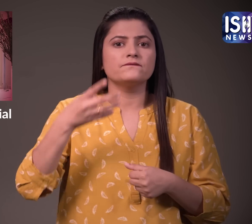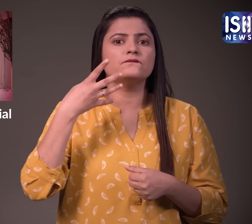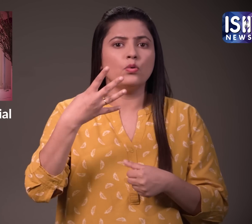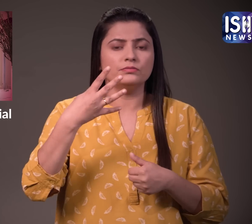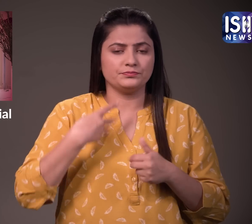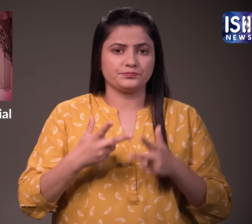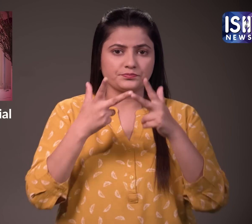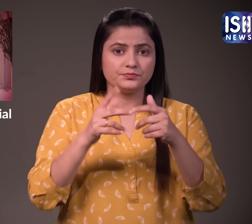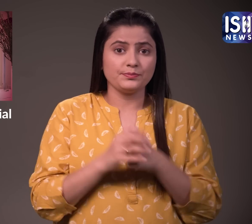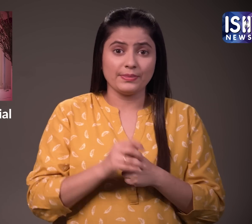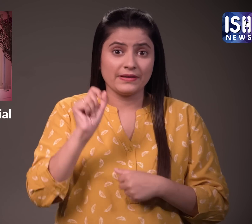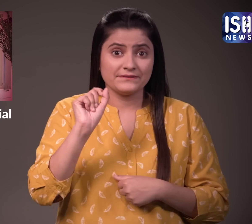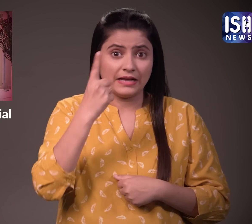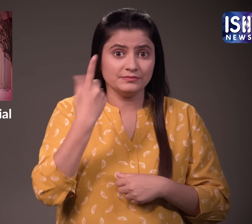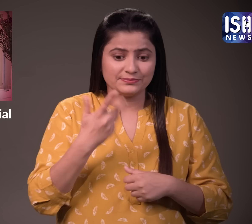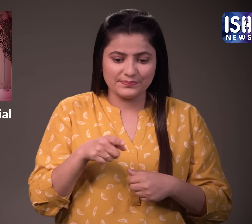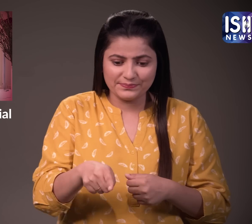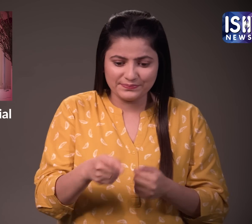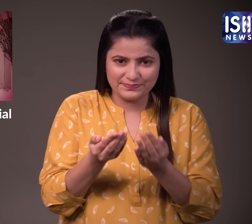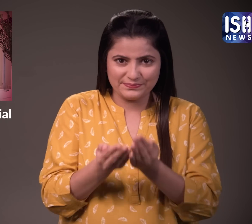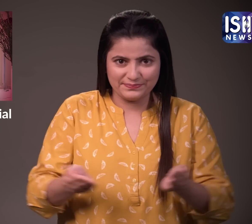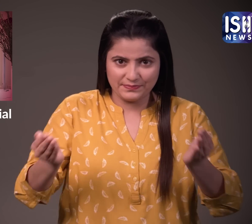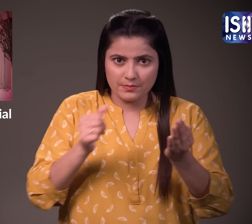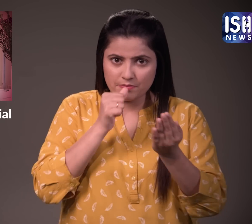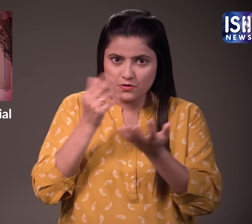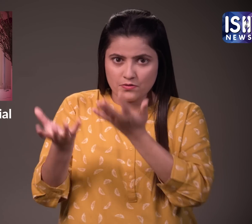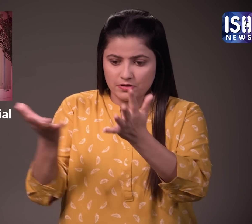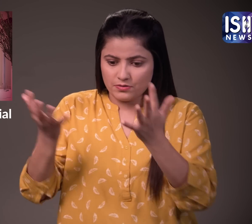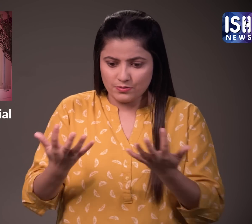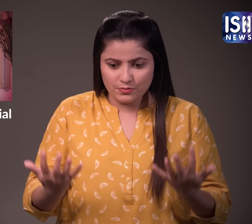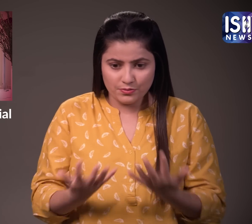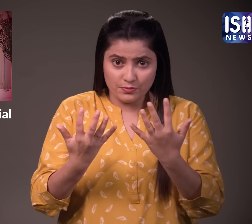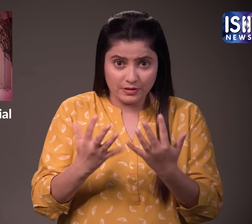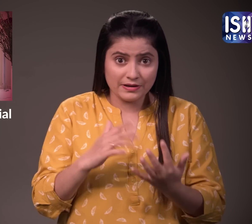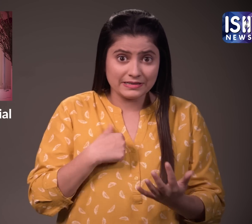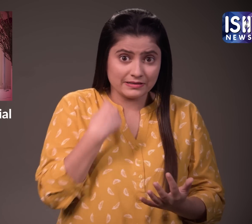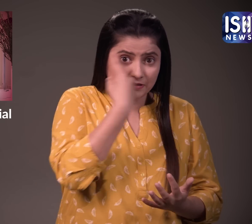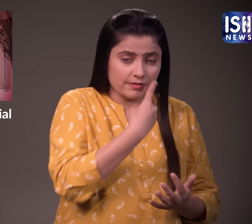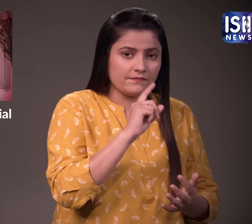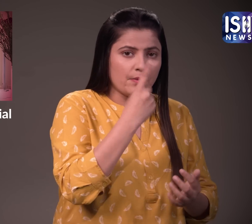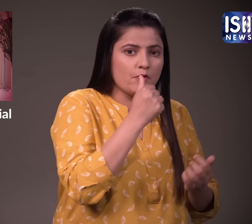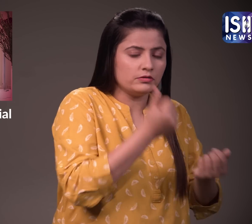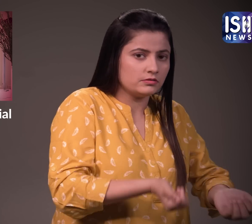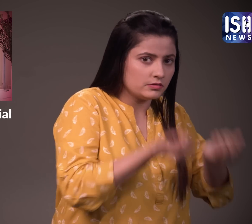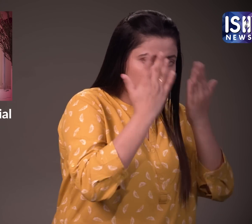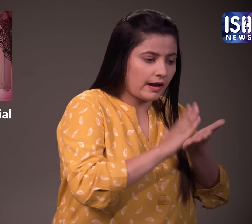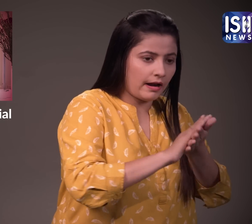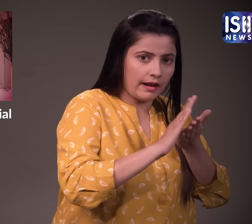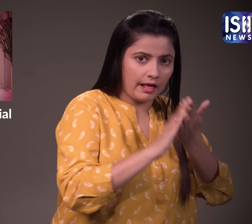ऐसे चार beauty benefits अपने चेहरे को अच्छे से धो ले और फिर facial steaming करें